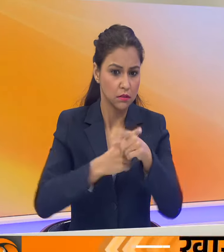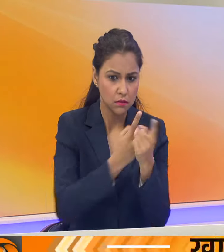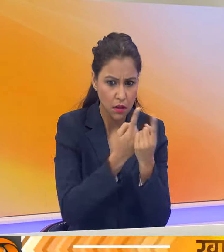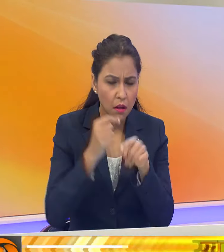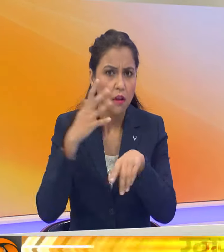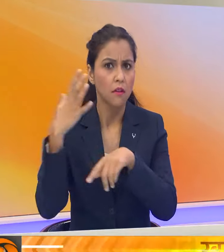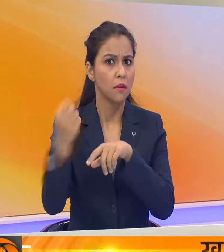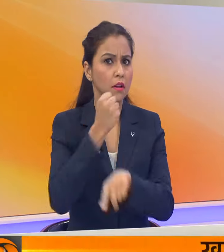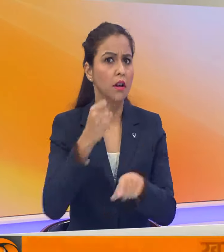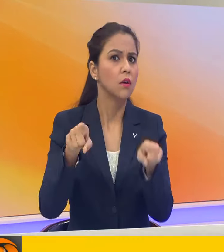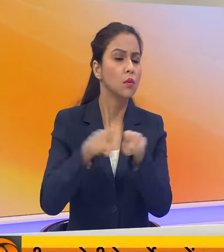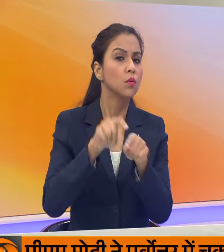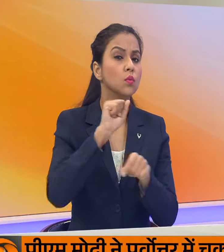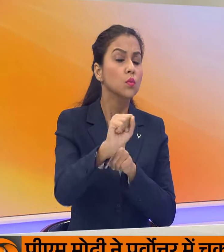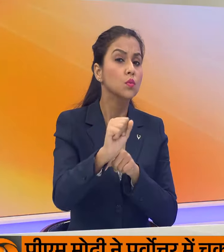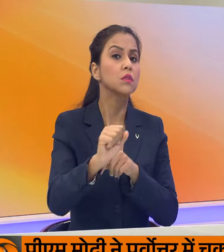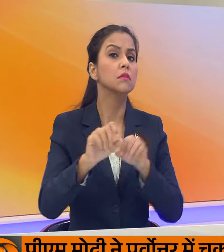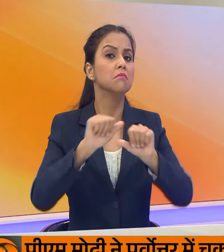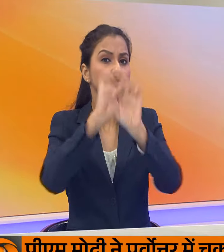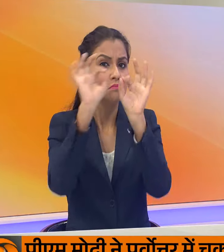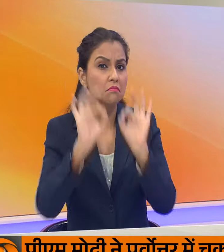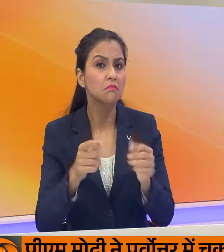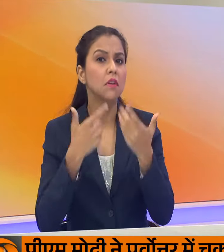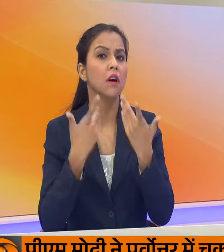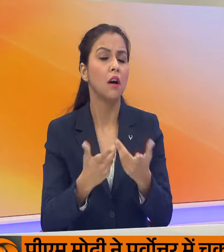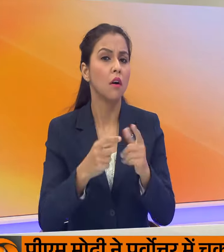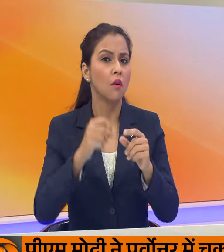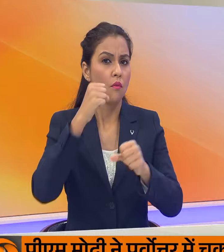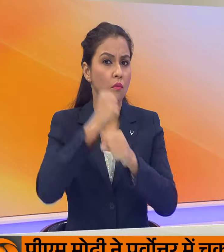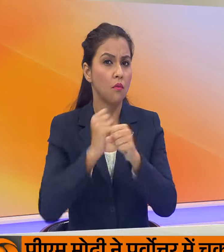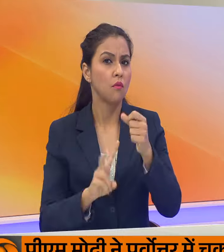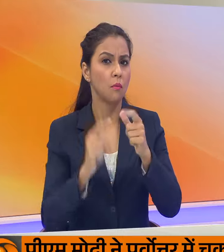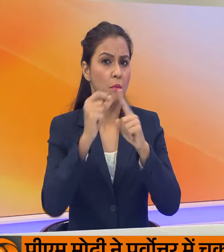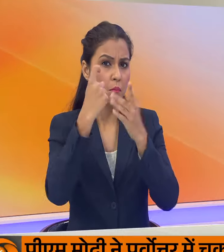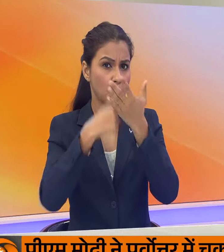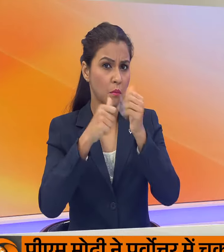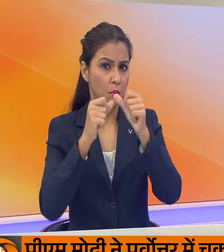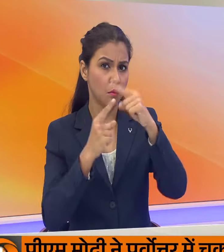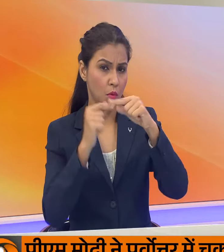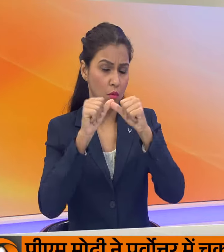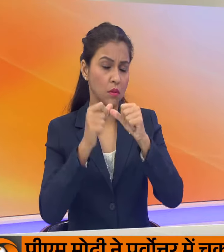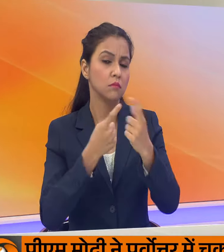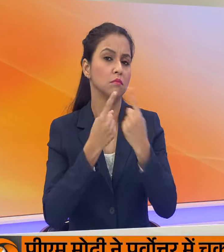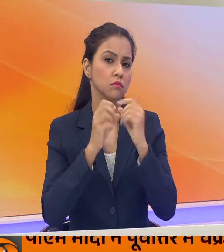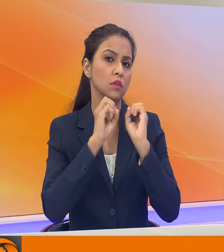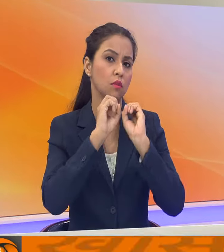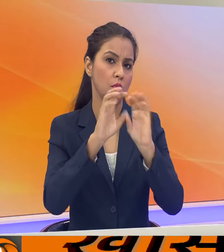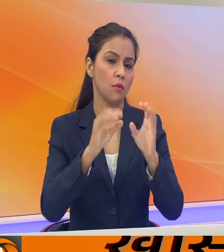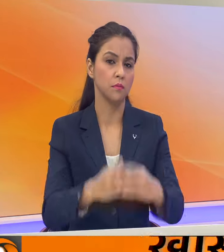करने और उसके प्रबंधन में वन अगनी पोर्टल की उपियोगिता के बारे में बताया गया